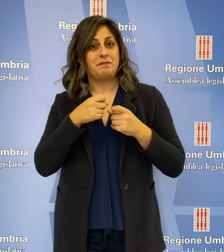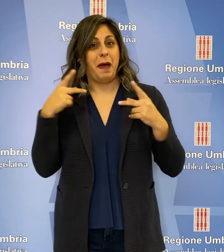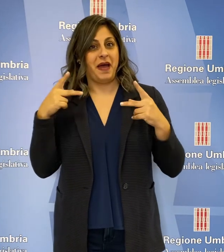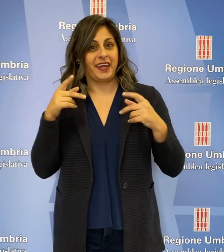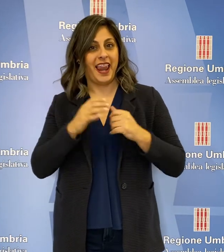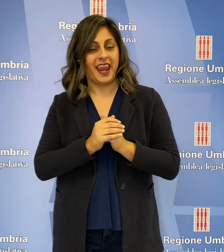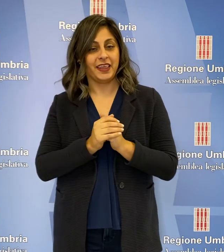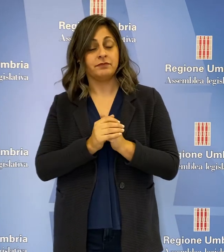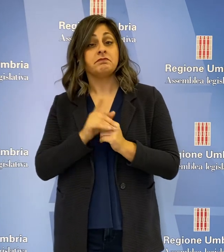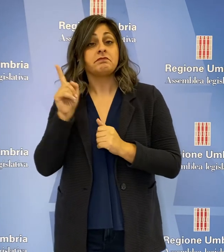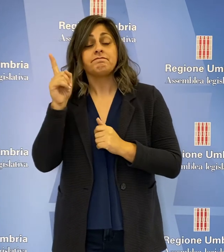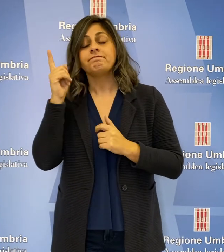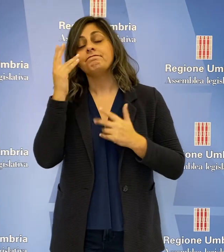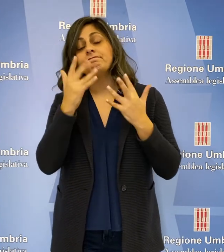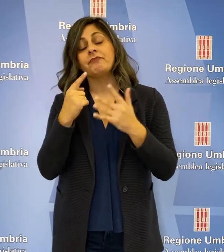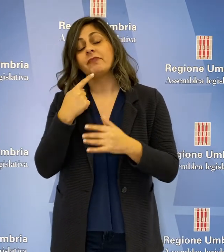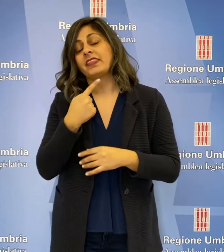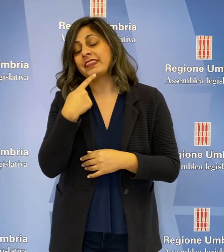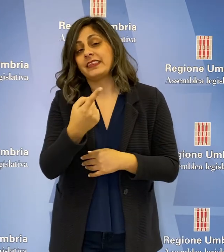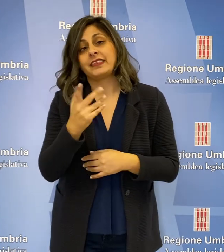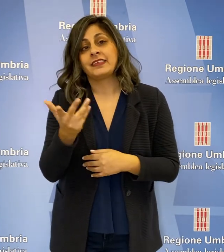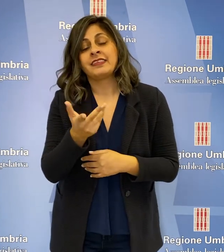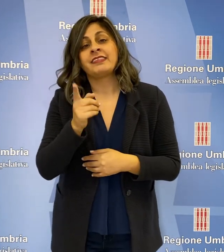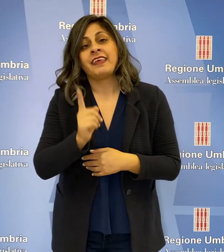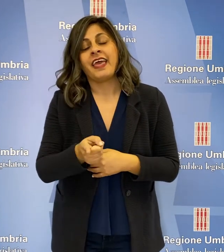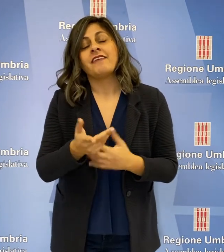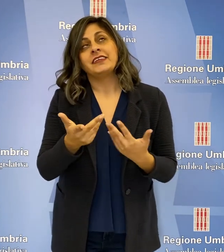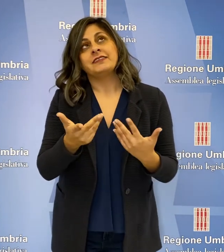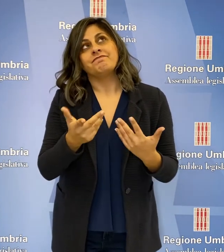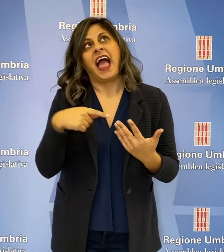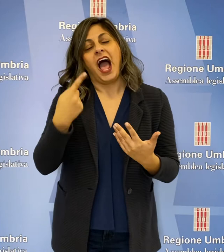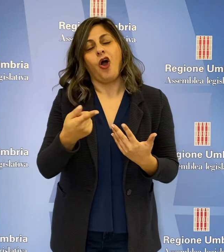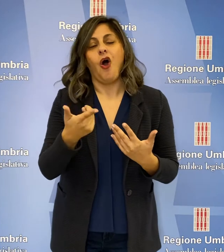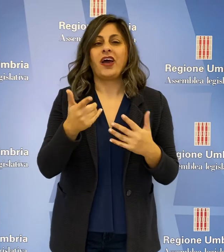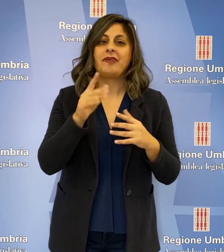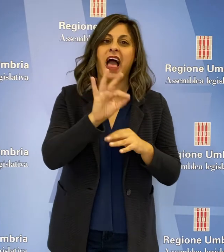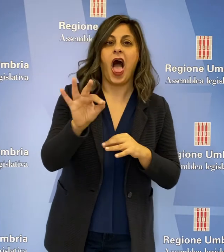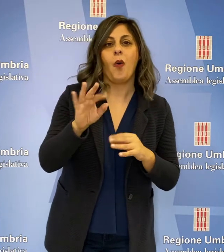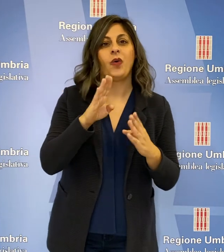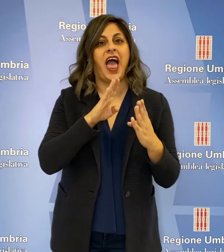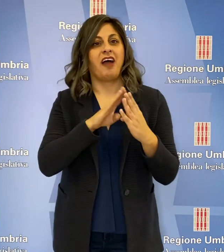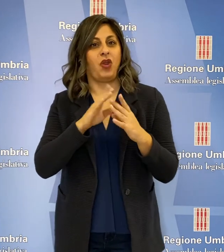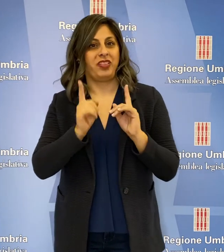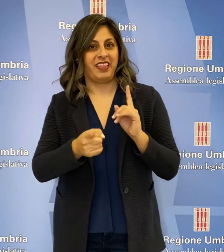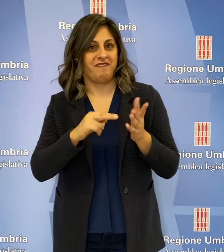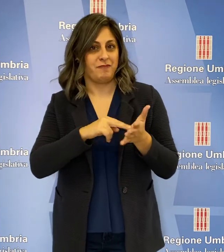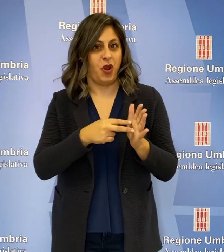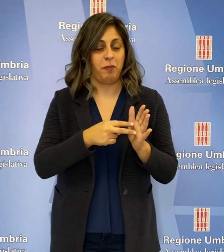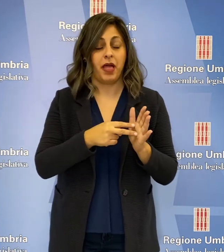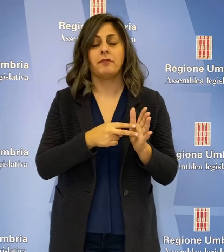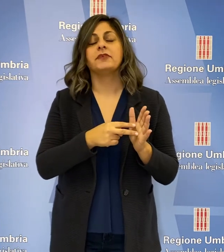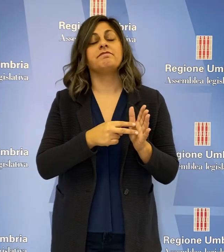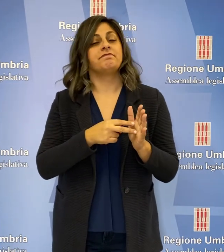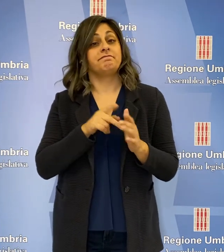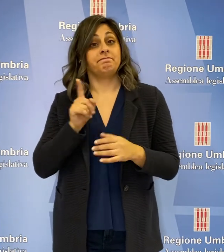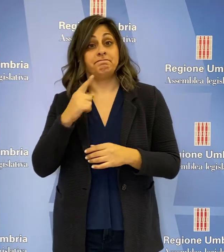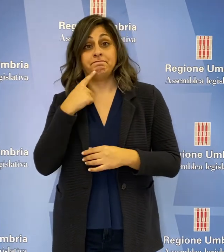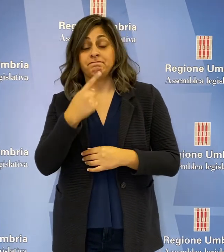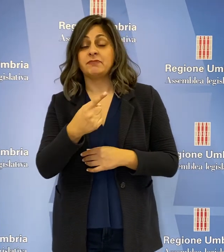Paparelli, secondo cui bisogna riconoscere che ci sono ancora criticità da affrontare. Non condividiamo, ha detto, la